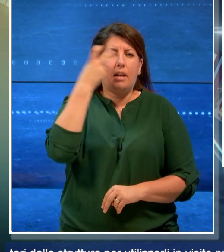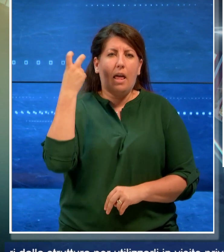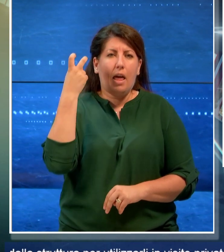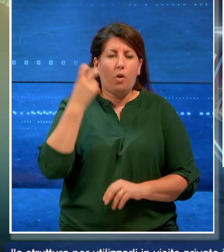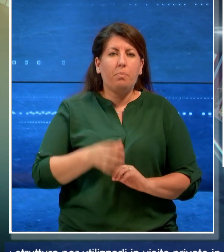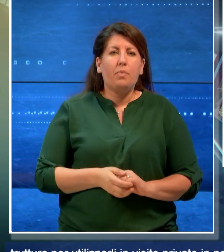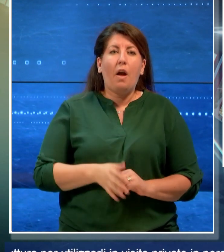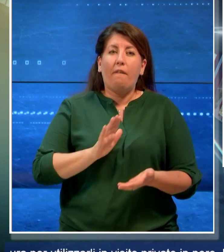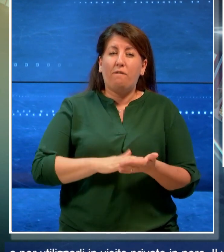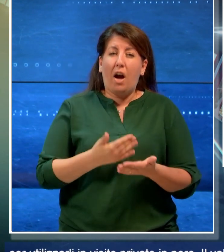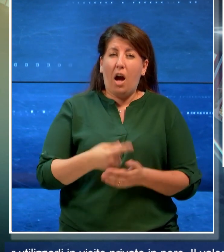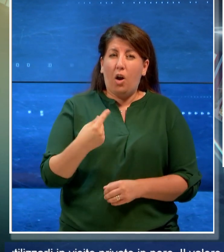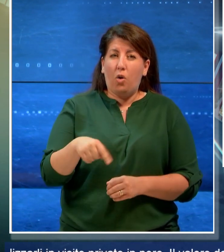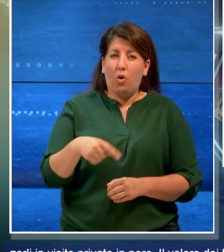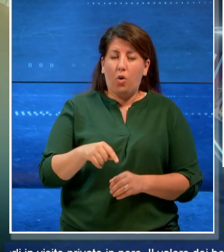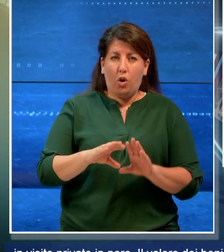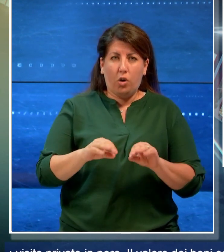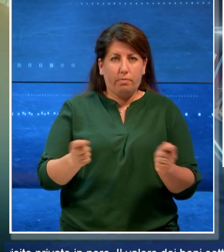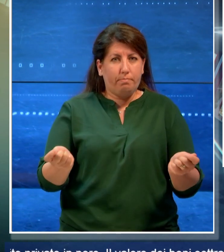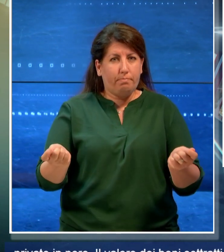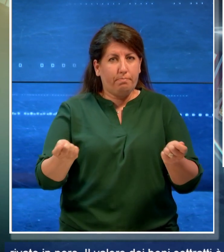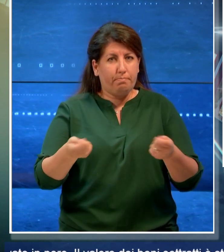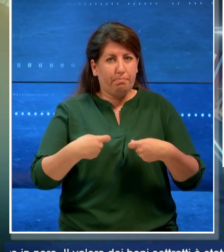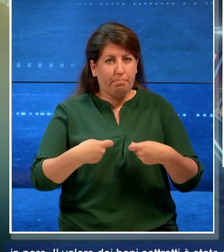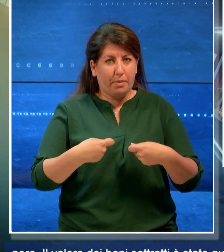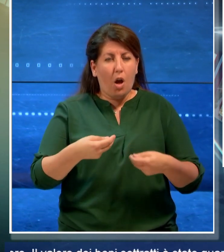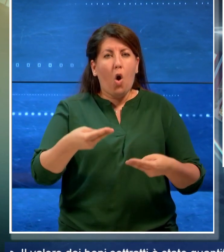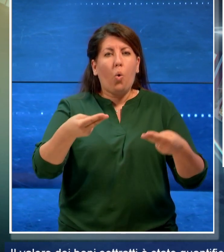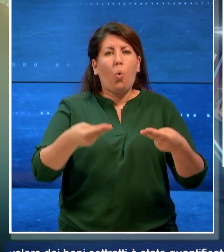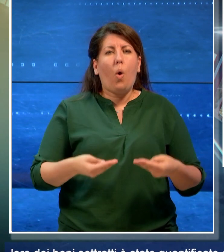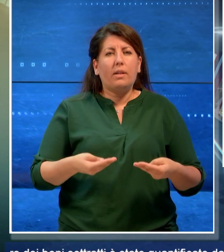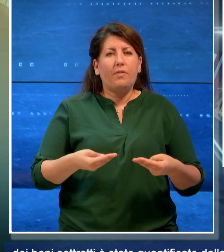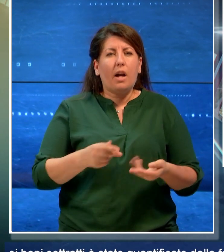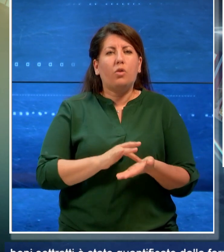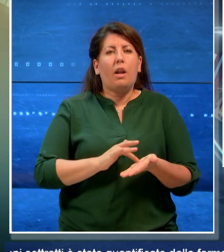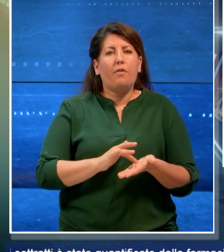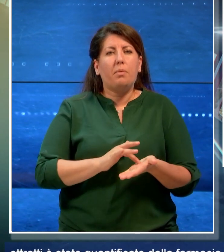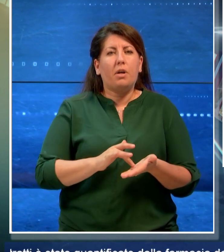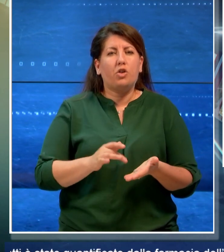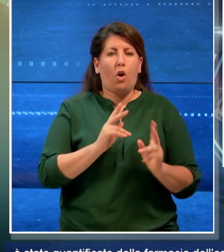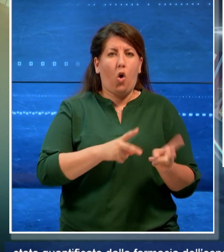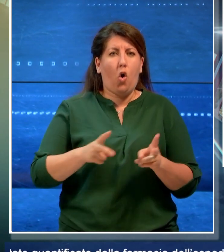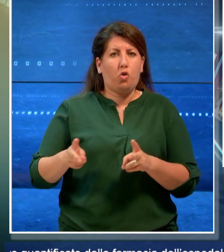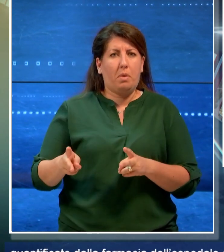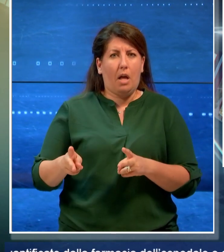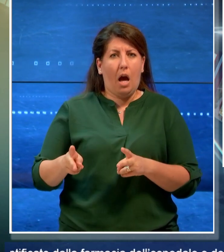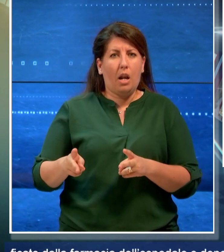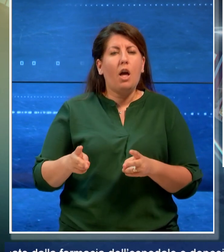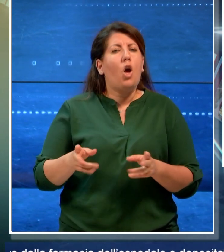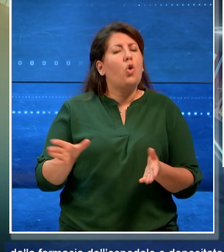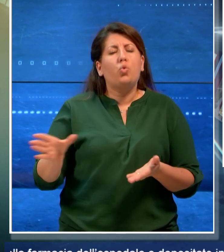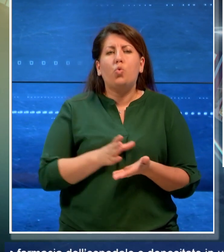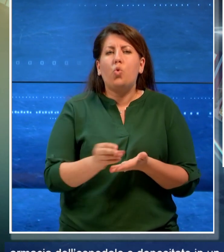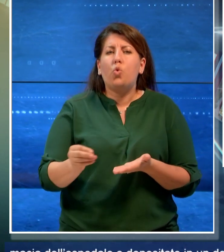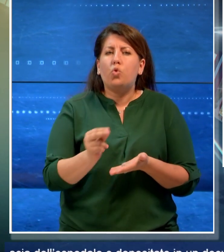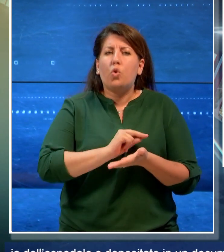valore dei beni sottratti è stato quantificato dalla farmacia dell'ospedale e depositato in un documento